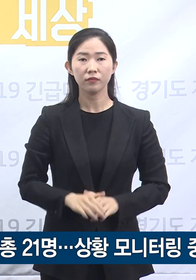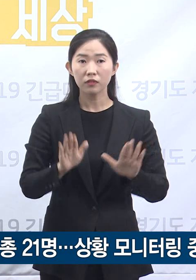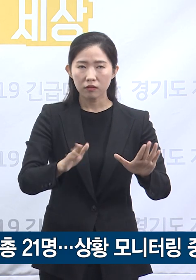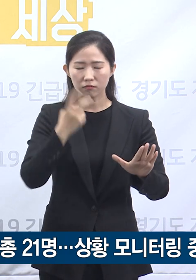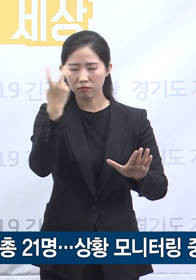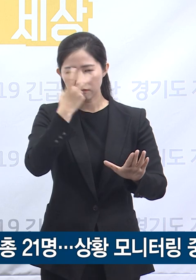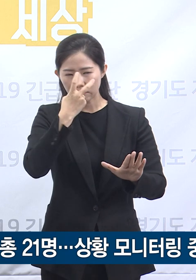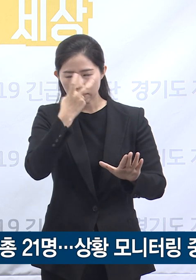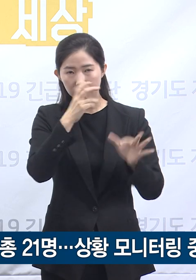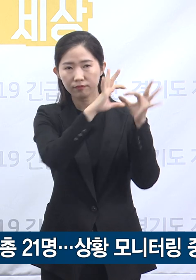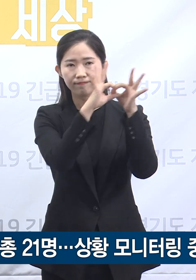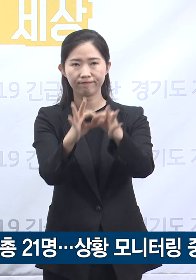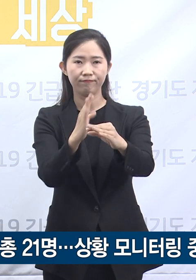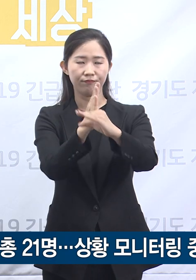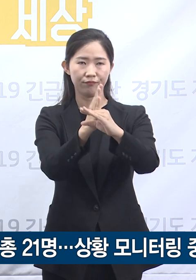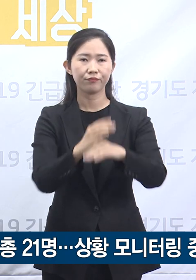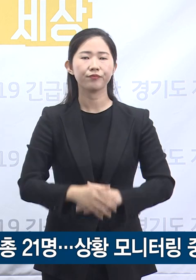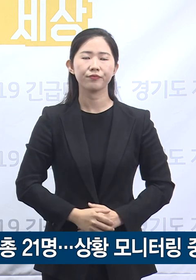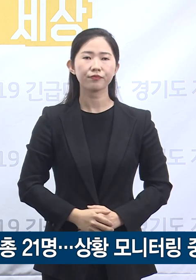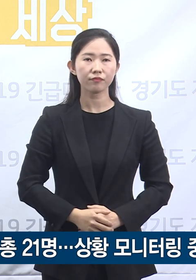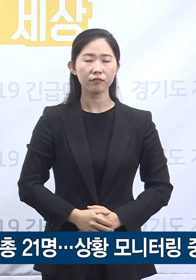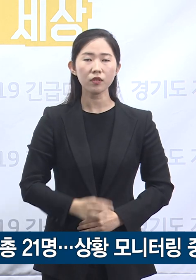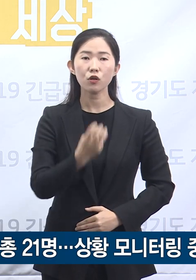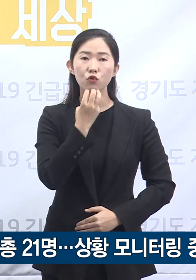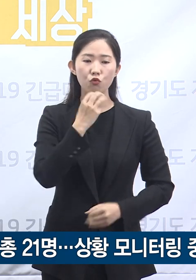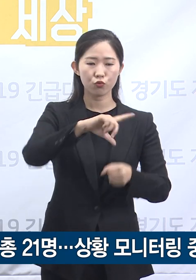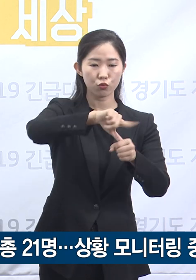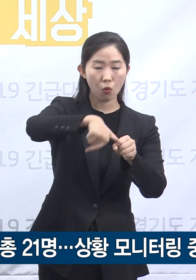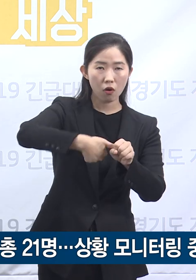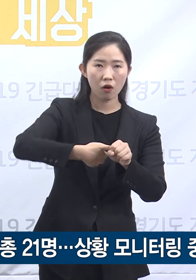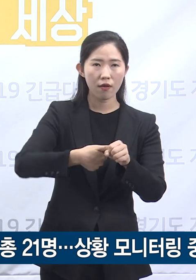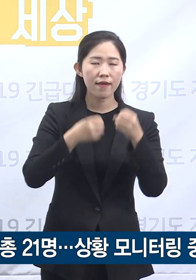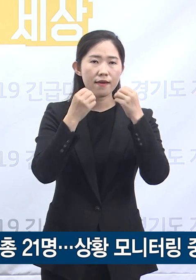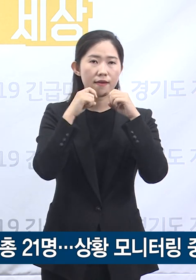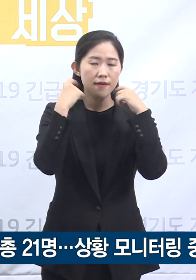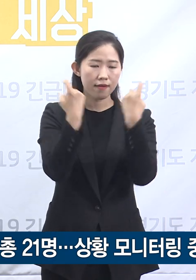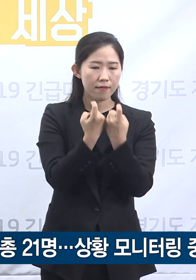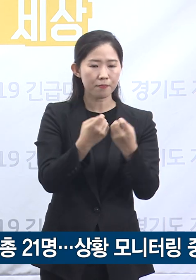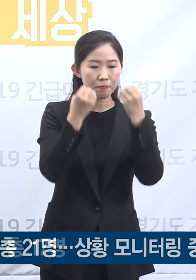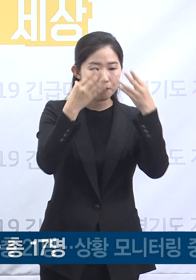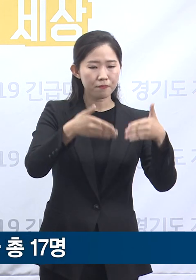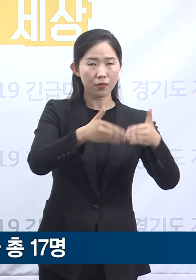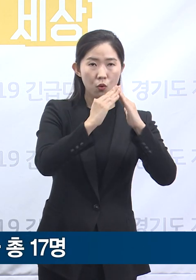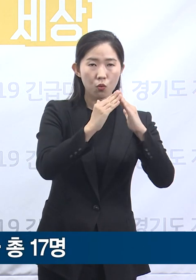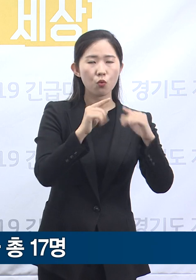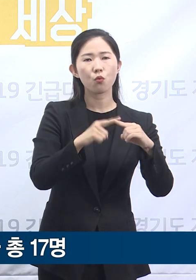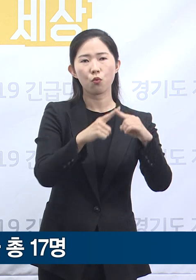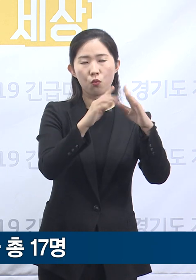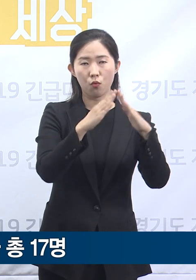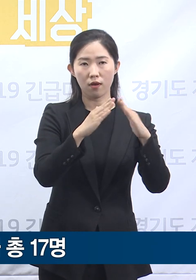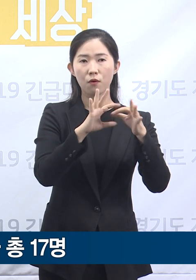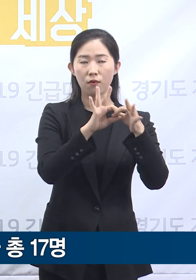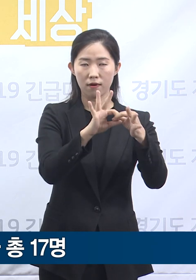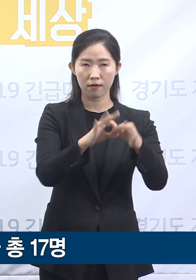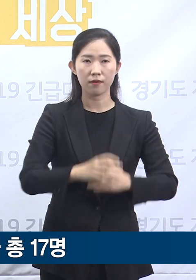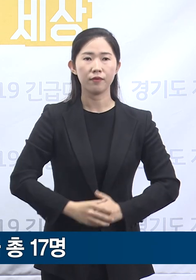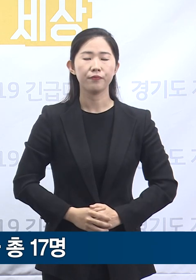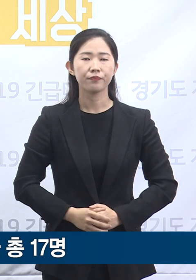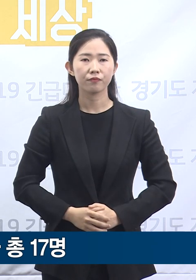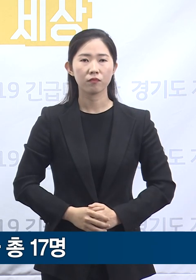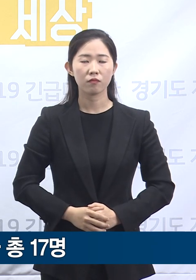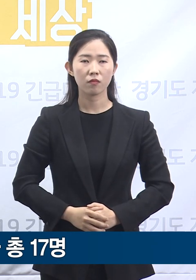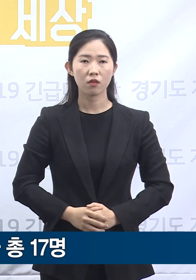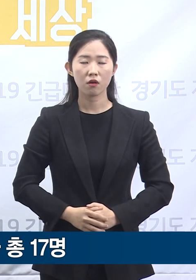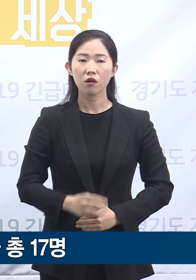모니터링 중입니다. 수도권 개척교회 관련 도내 확진 상황입니다. 수도권 개척교회 관련 도내